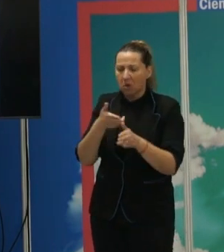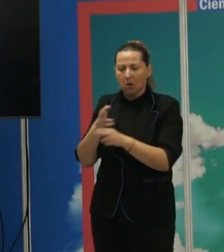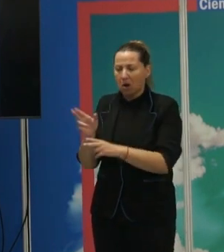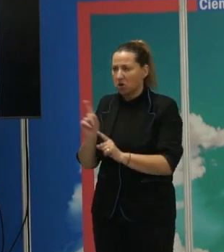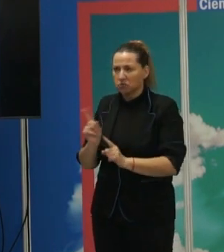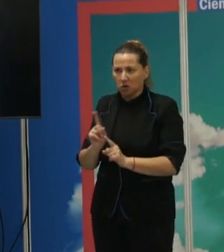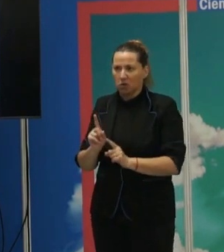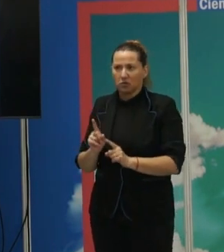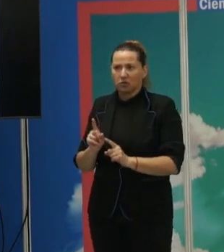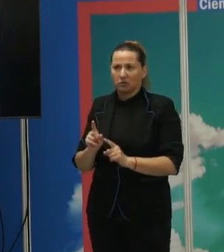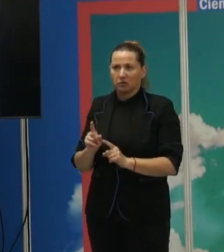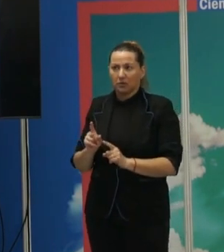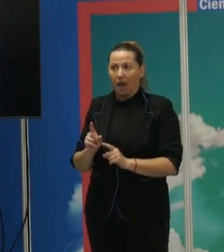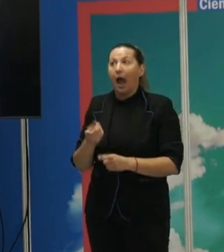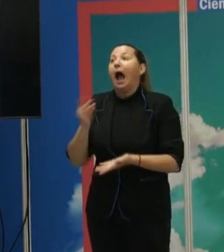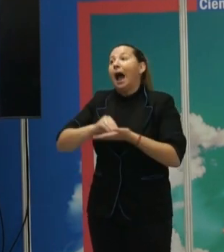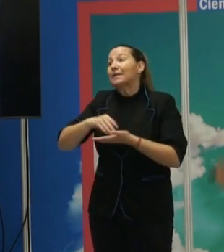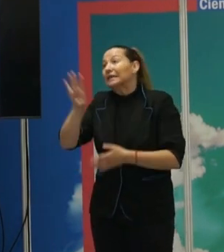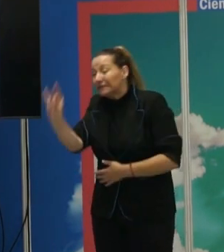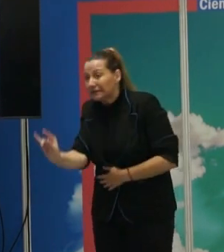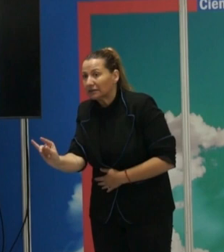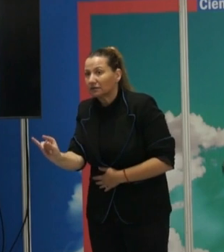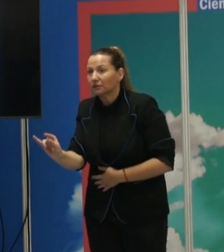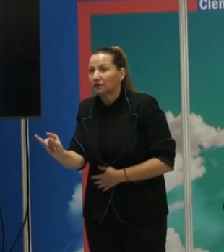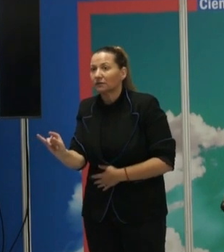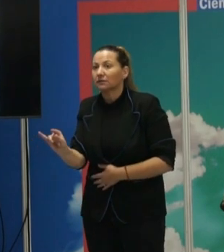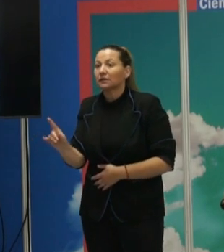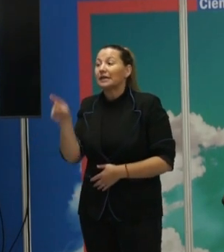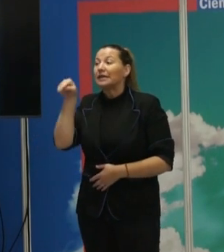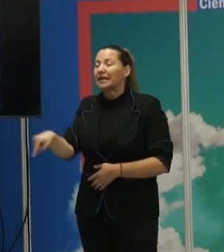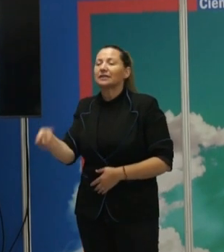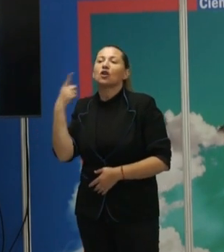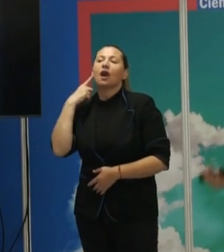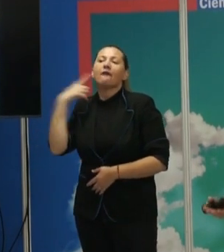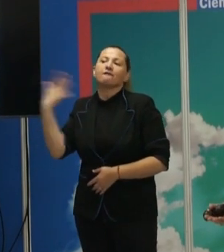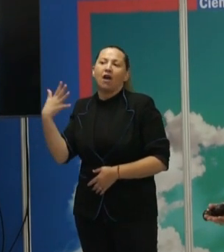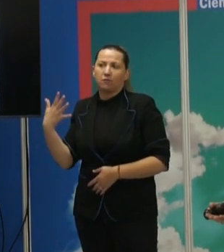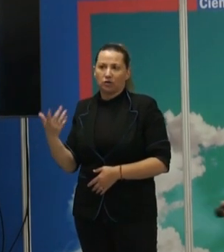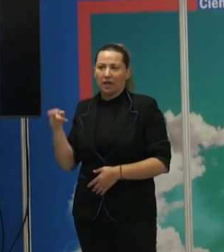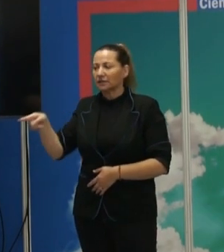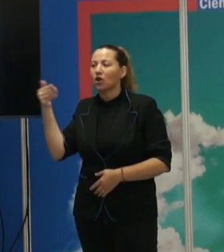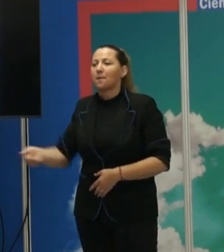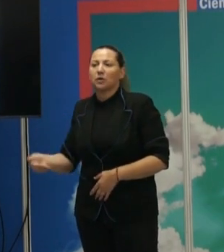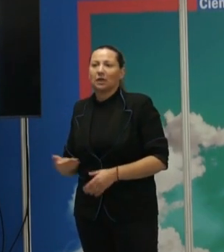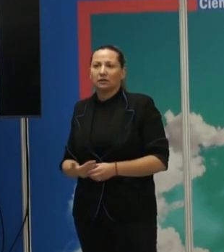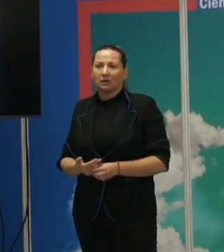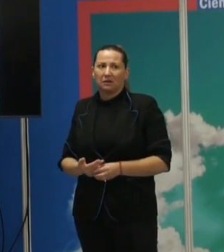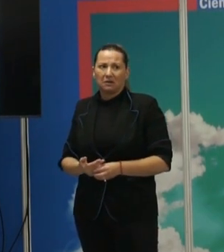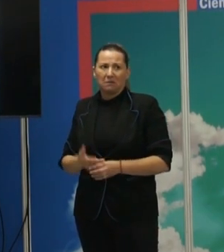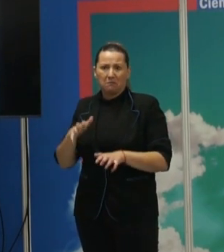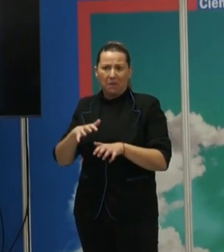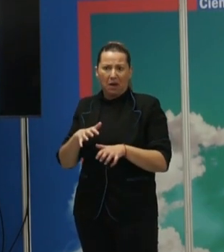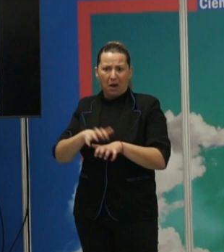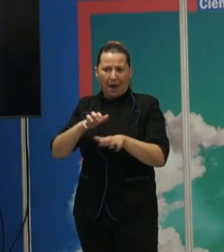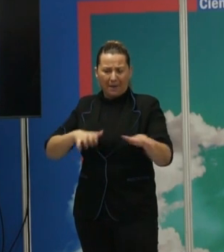en grandes disputas. Otras sí. Y esas son las que hemos convertido en más famosas, a las que les damos más importancia. Pero la mayor parte de la